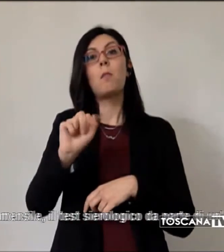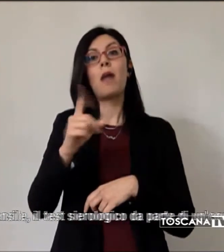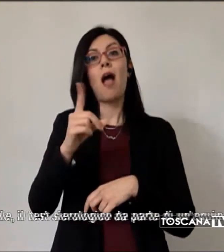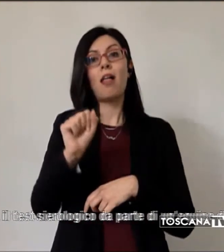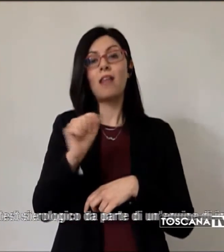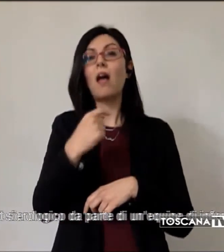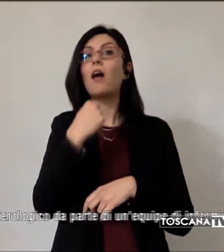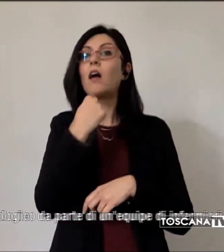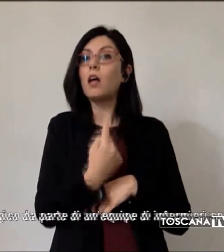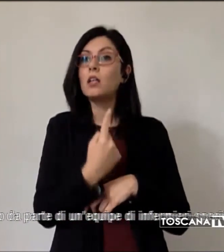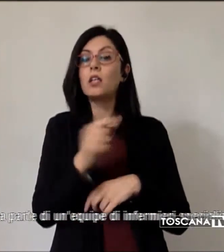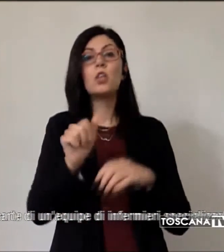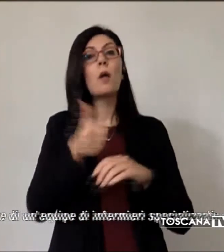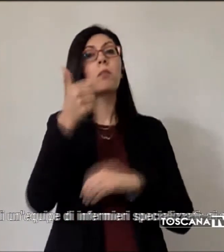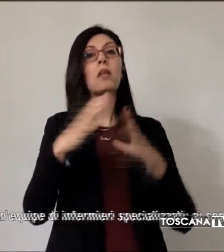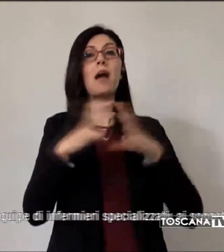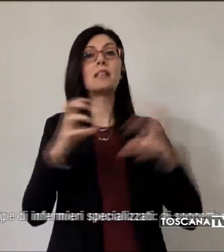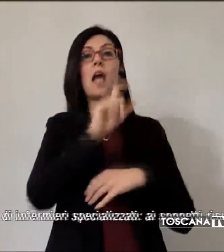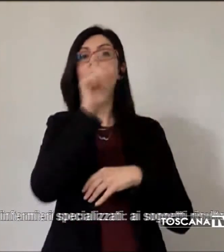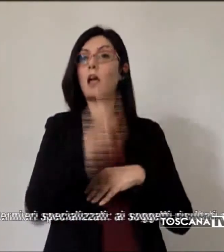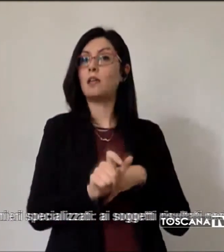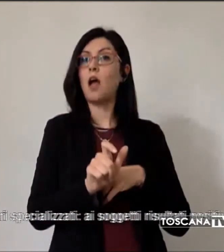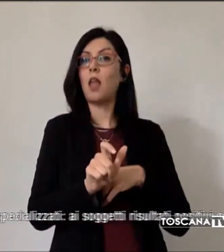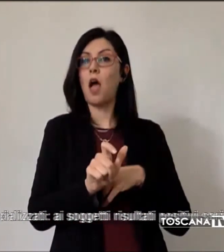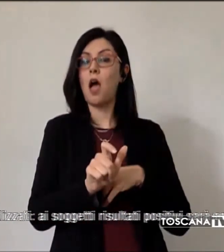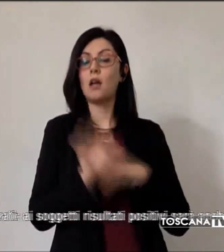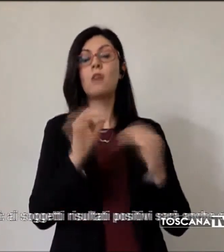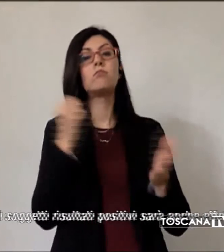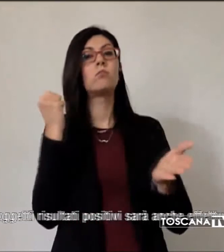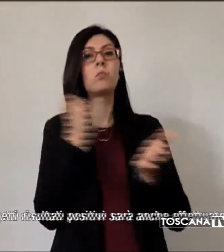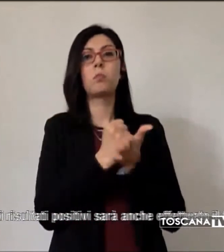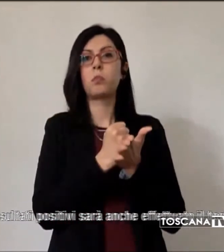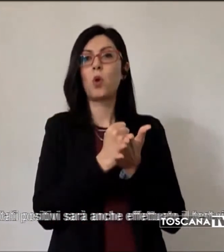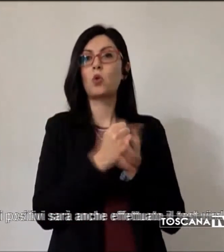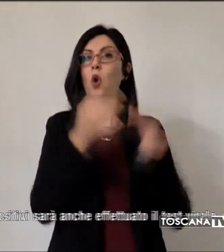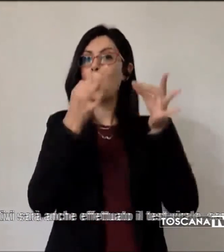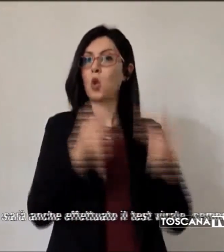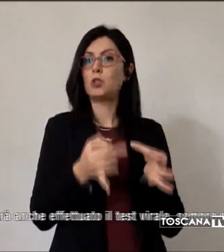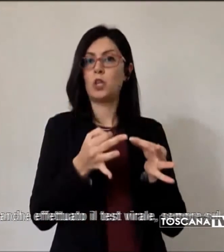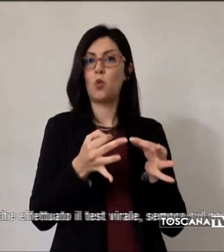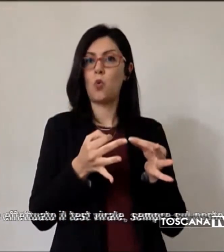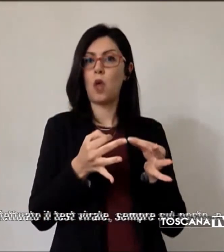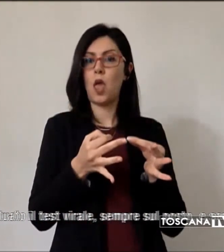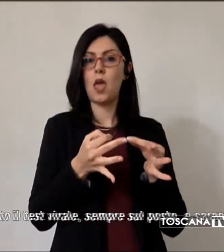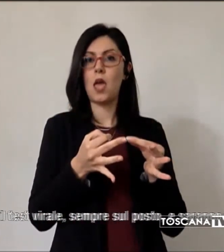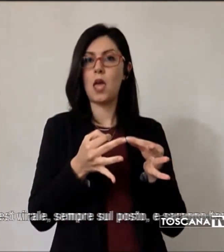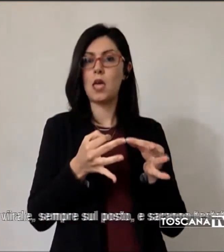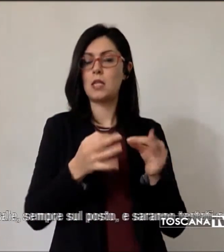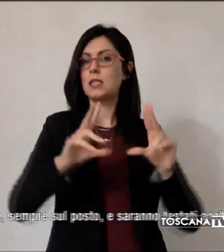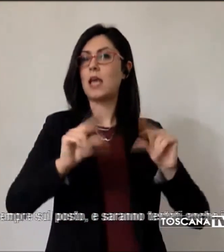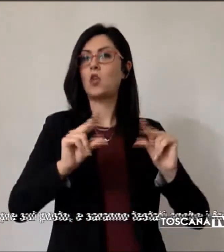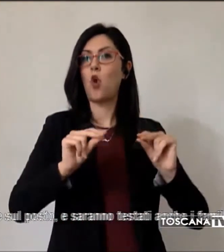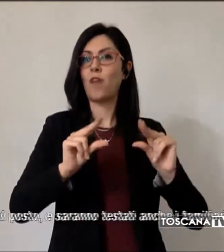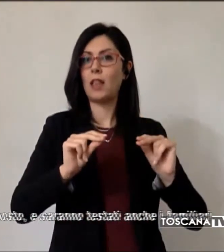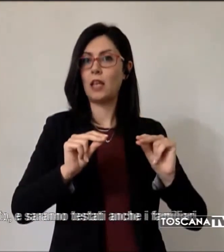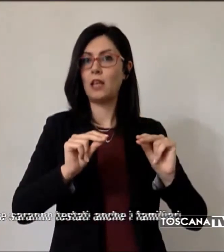azienda italiana a introdurre un protocollo di sicurezza all'avanguardia che prevede di effettuare un